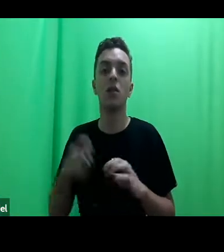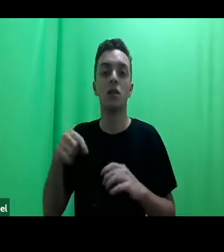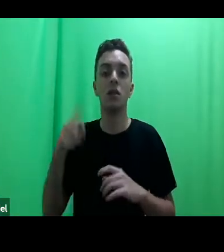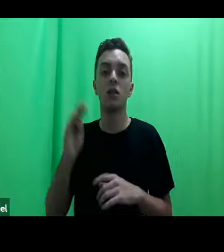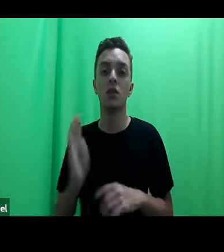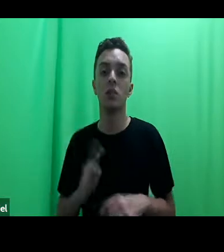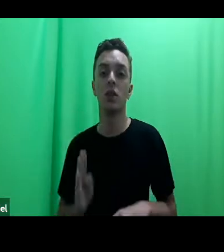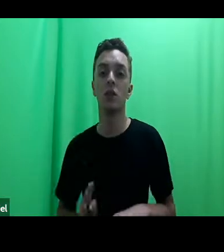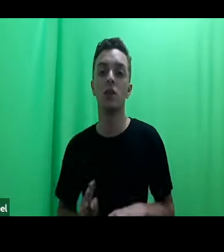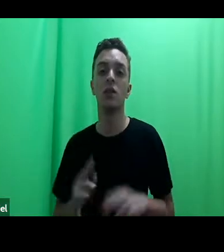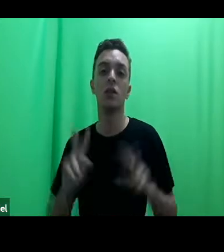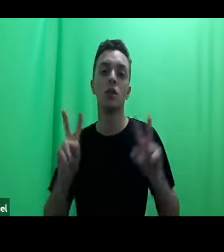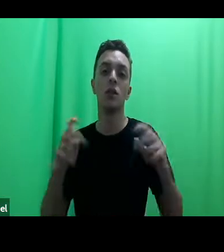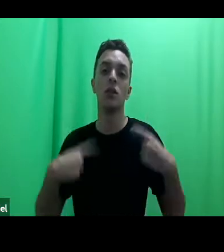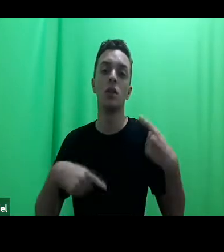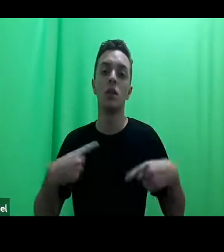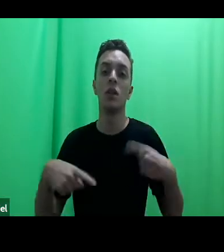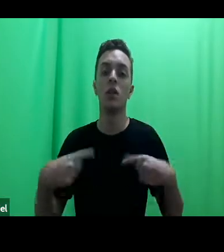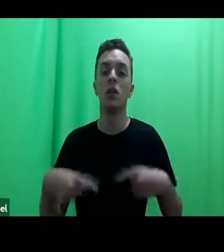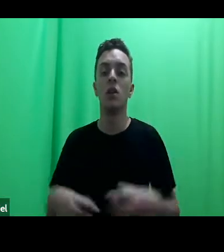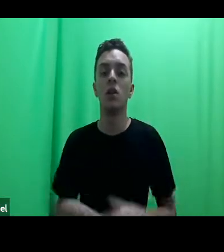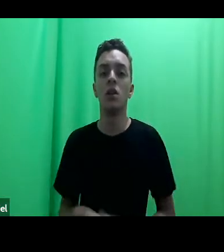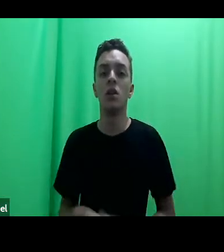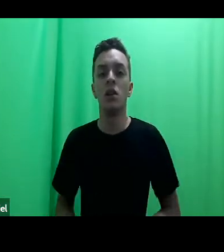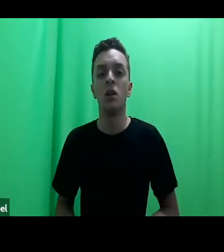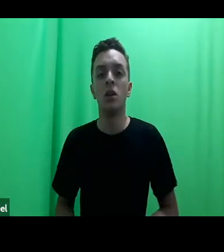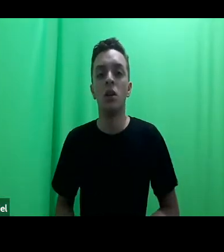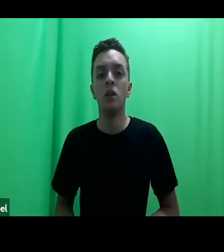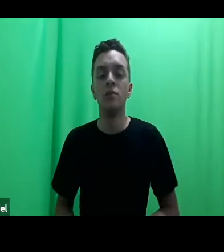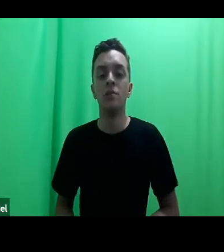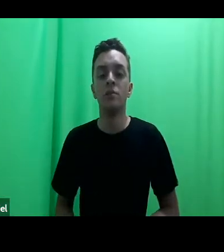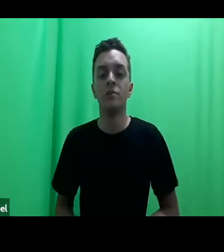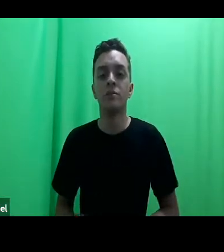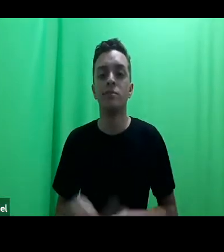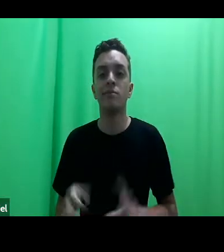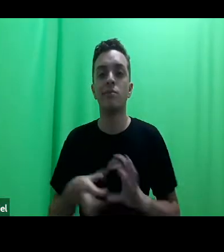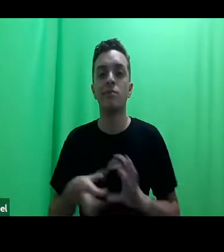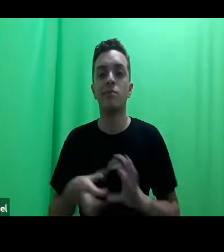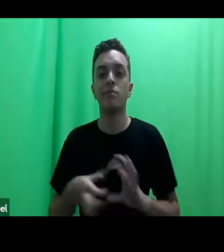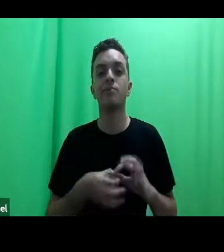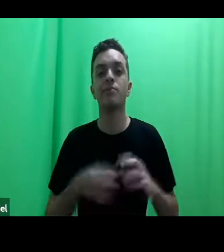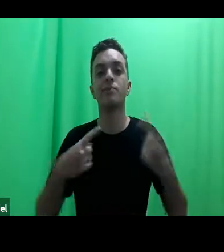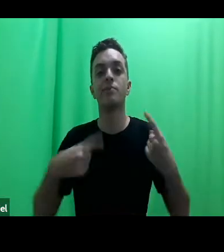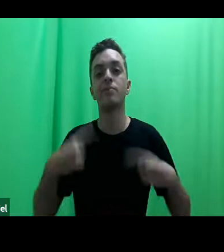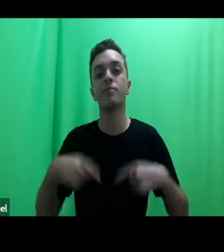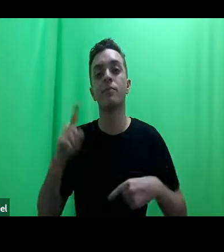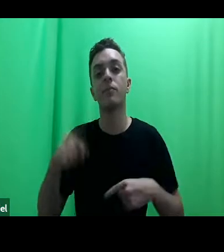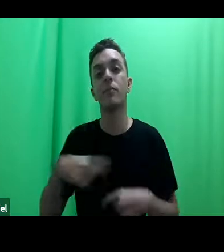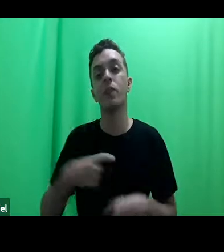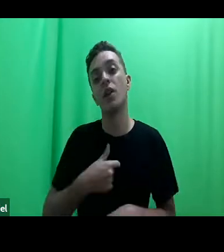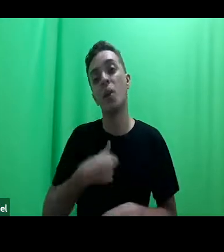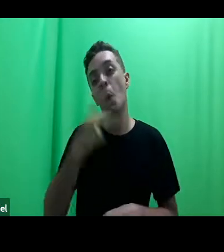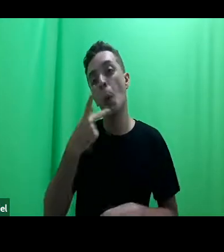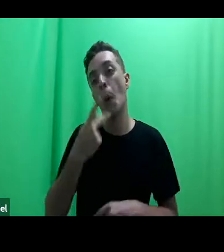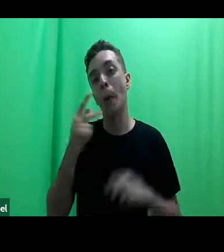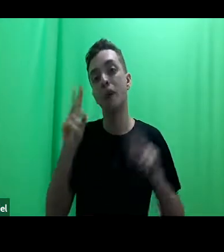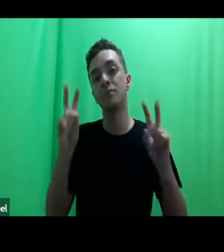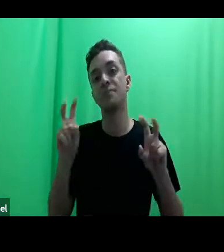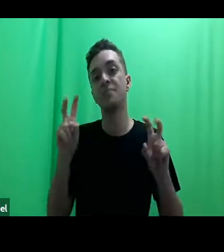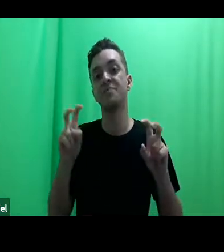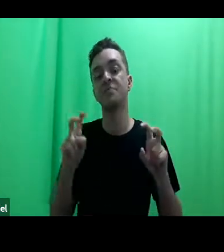política reacionária, um contexto político reacionário, é o que estou chamando de uma mobilização